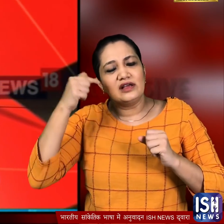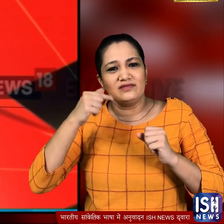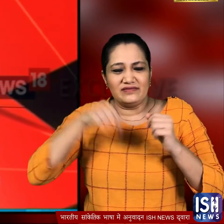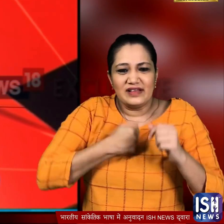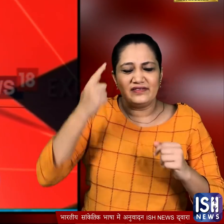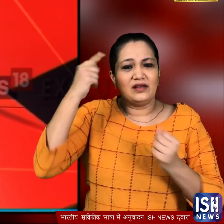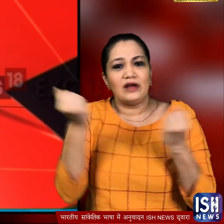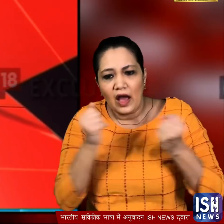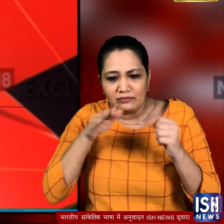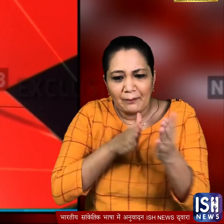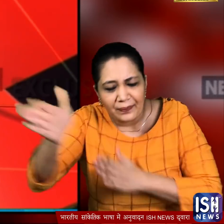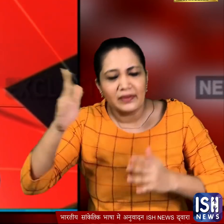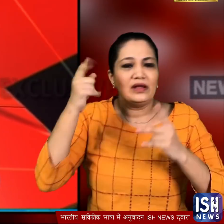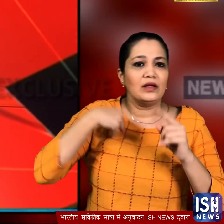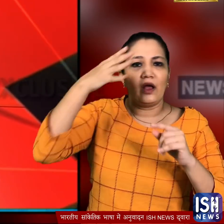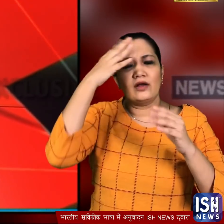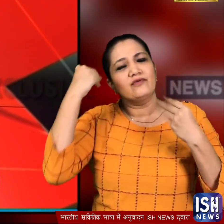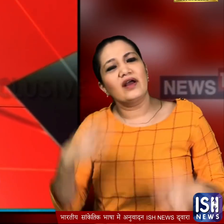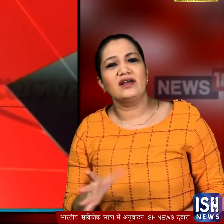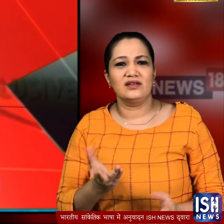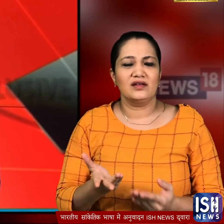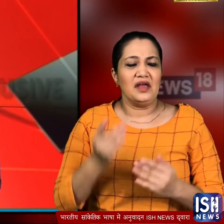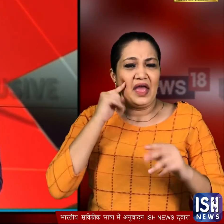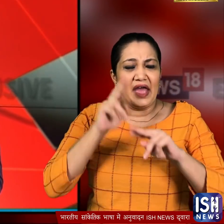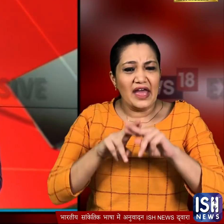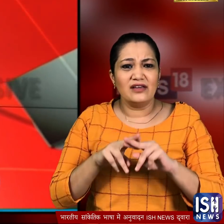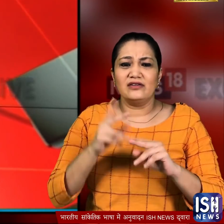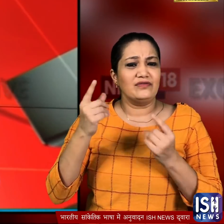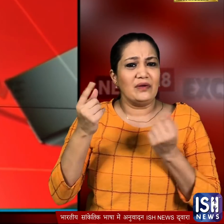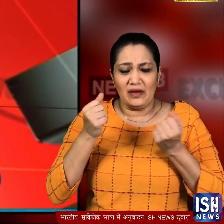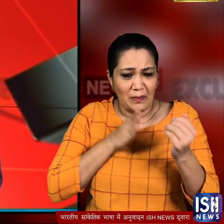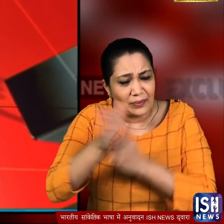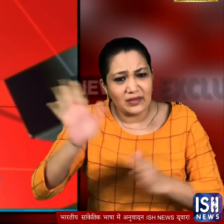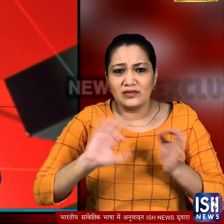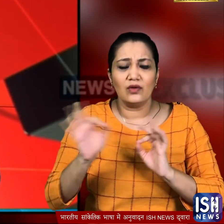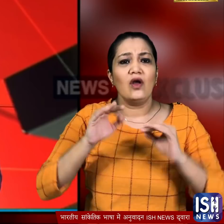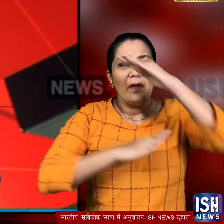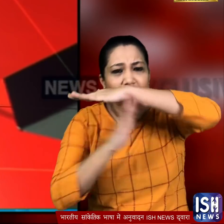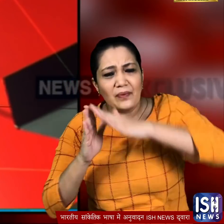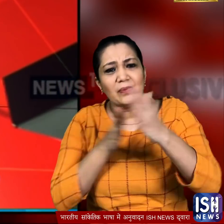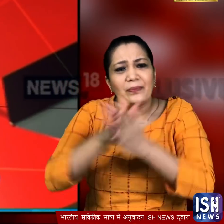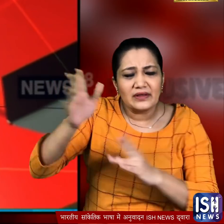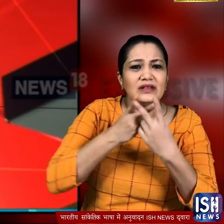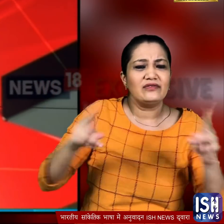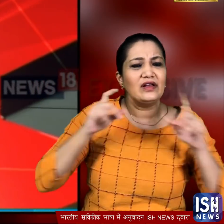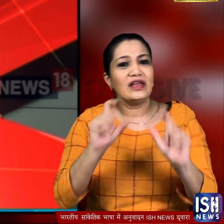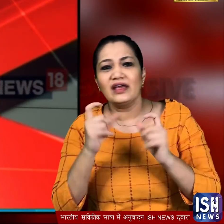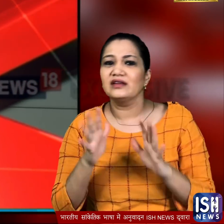पानी की धार का अंदाजा लगाने में चुक जाते हैं और अगर धार में ना भी फसें तो सडकों और पुल पर फिसलन को नजर अंदाज करते हैं जिसकी वज़े से